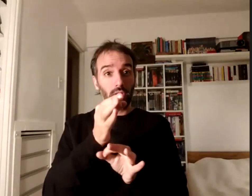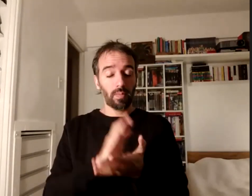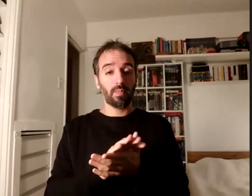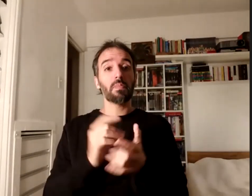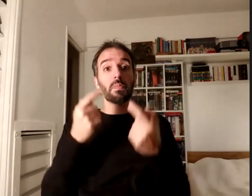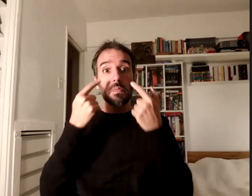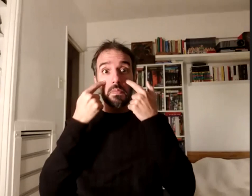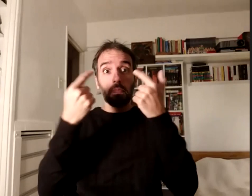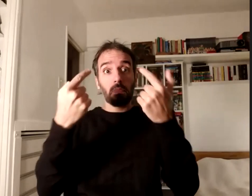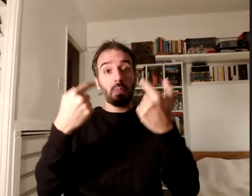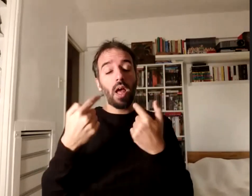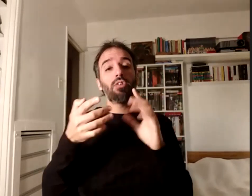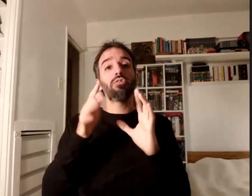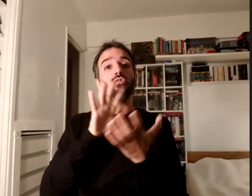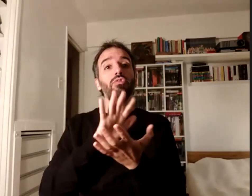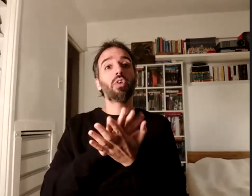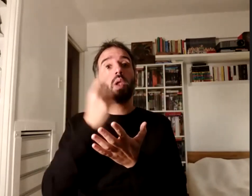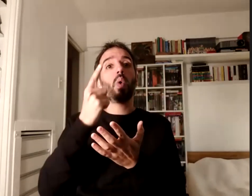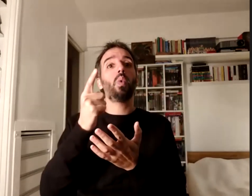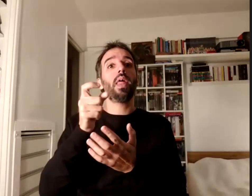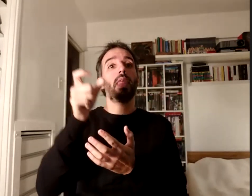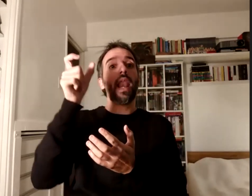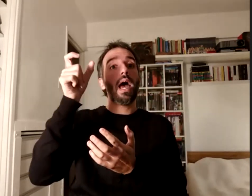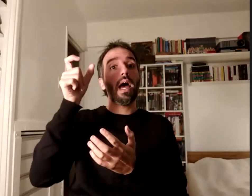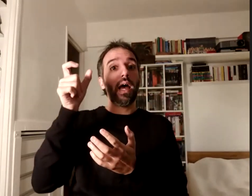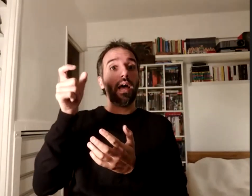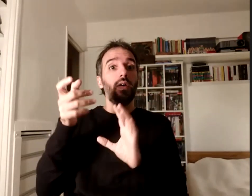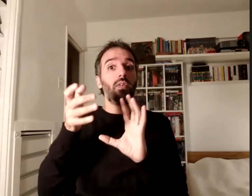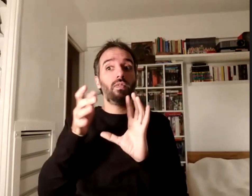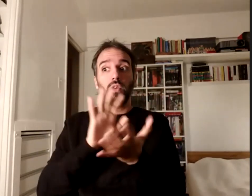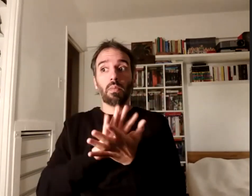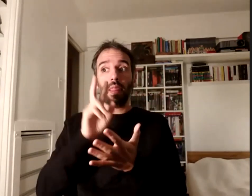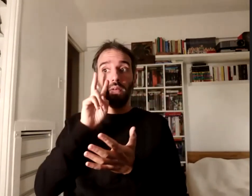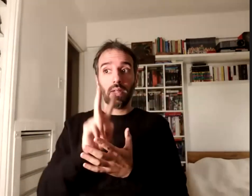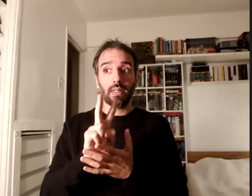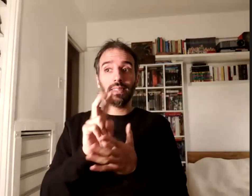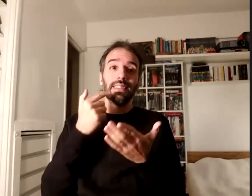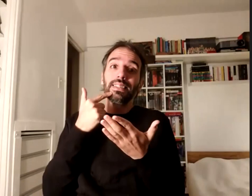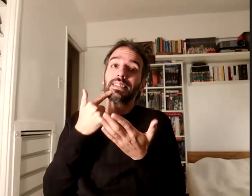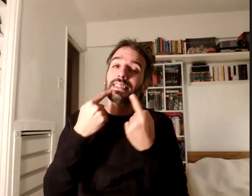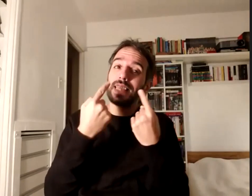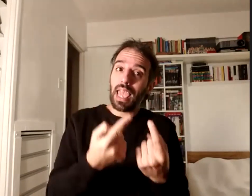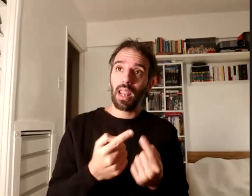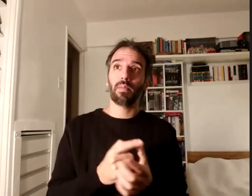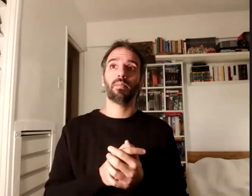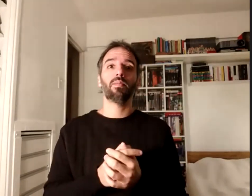una de las perspectivas que señalan o que enfocan la desigualdad.